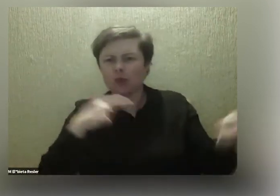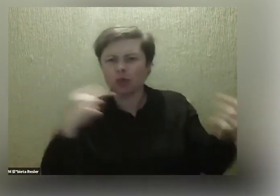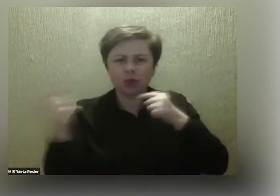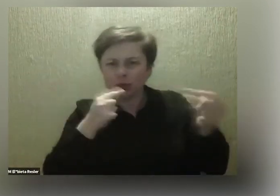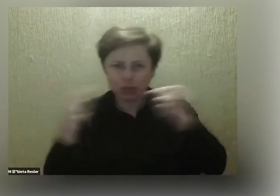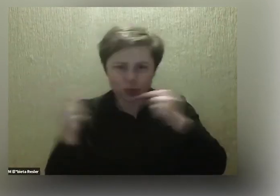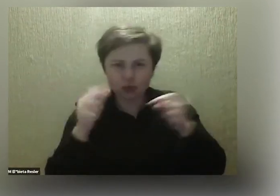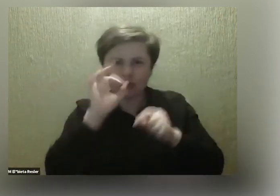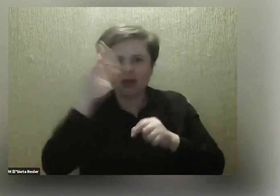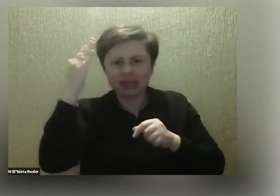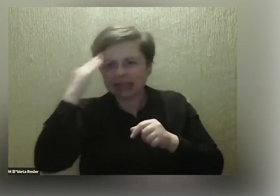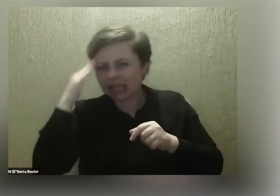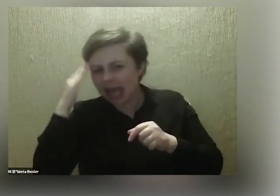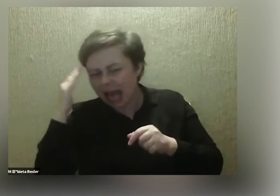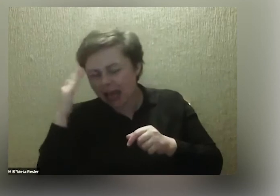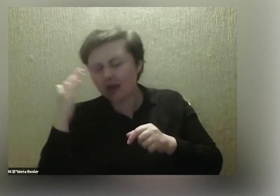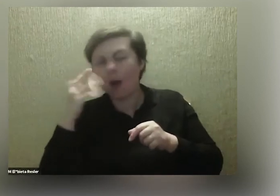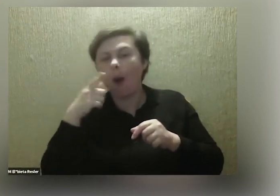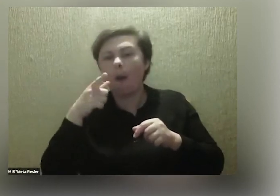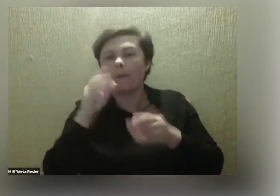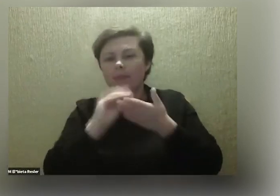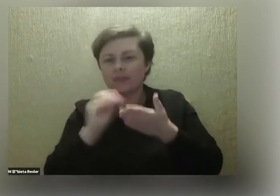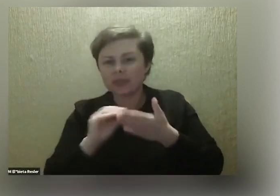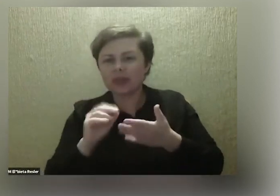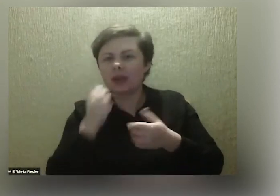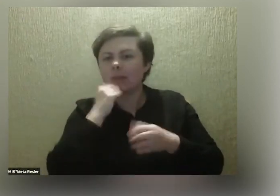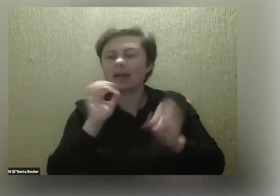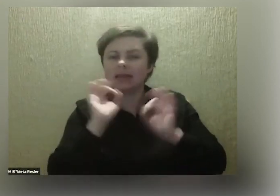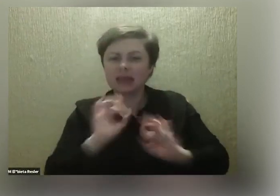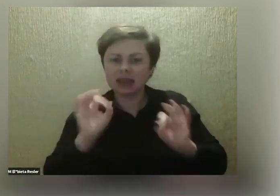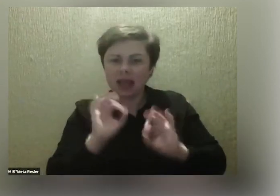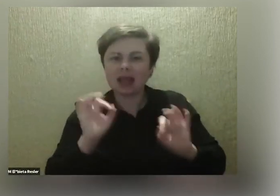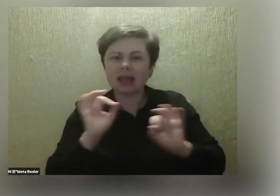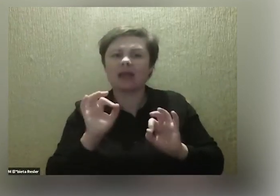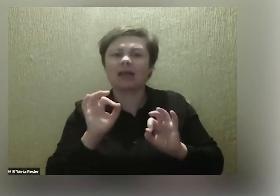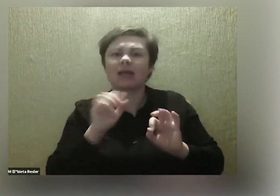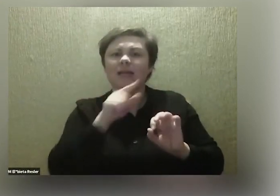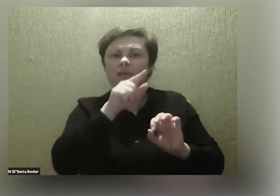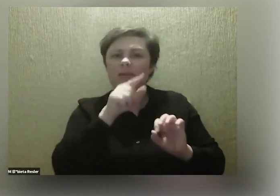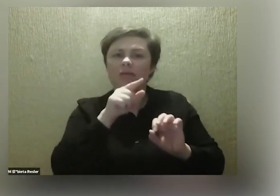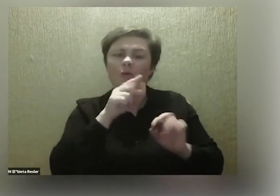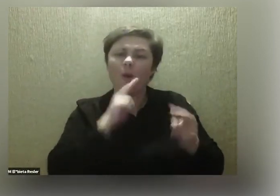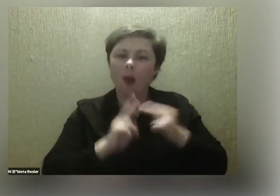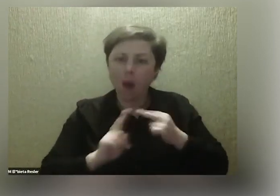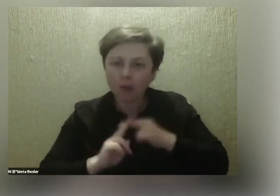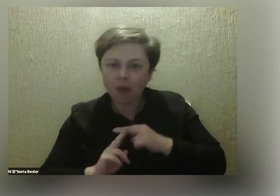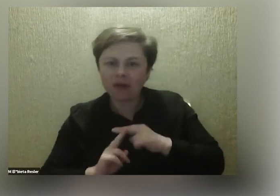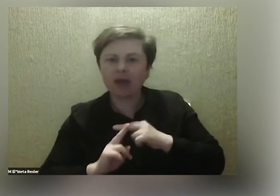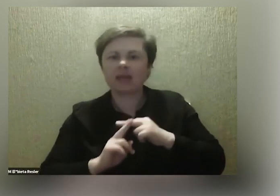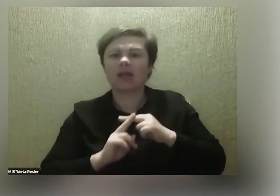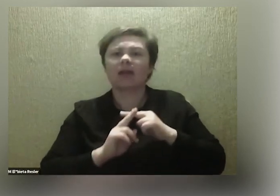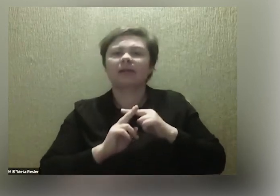znajomych, które jakoś bardzo subtelnie i umiejętnie, mam wrażenie, moderujesz. Jestem ciekawa, czy